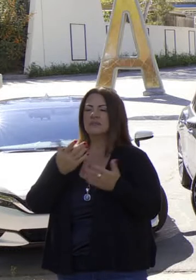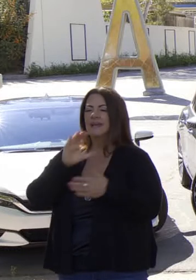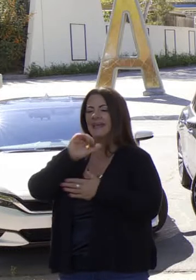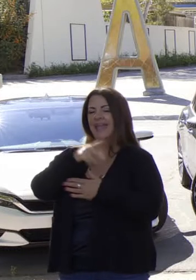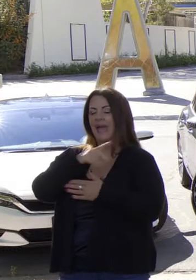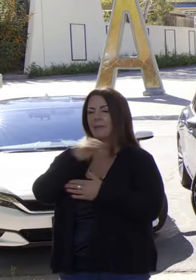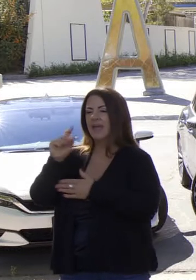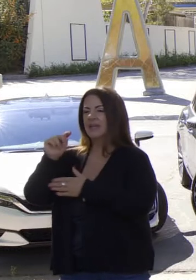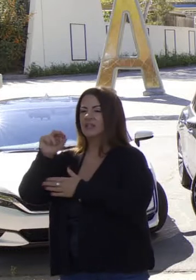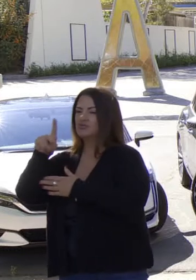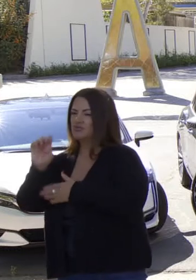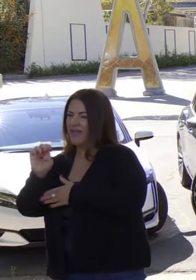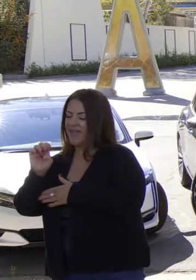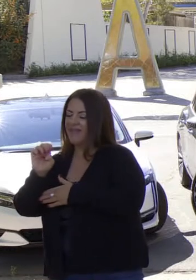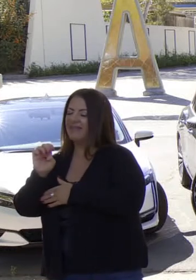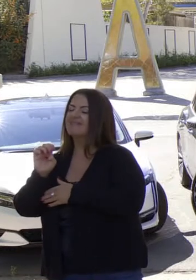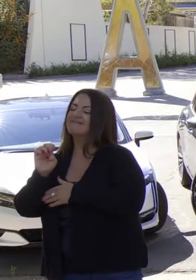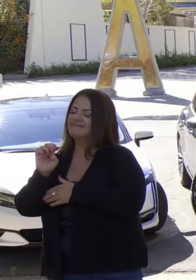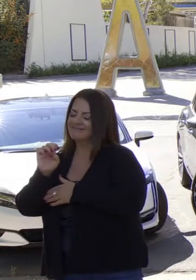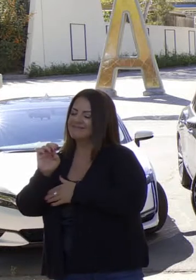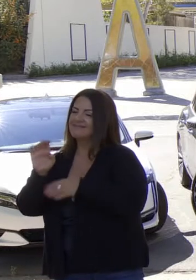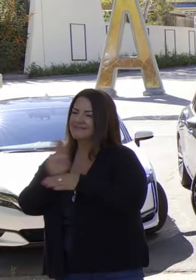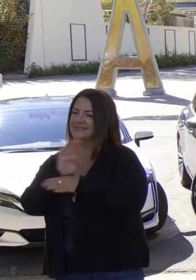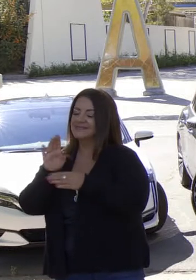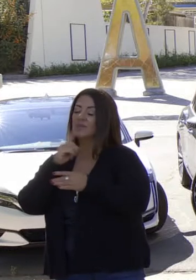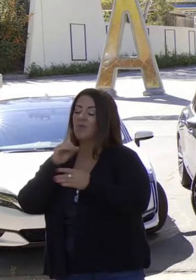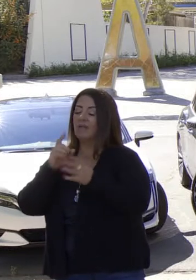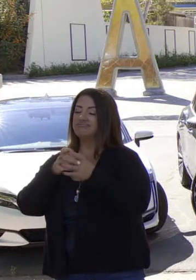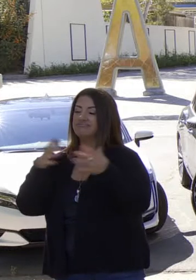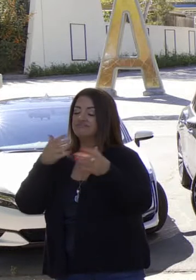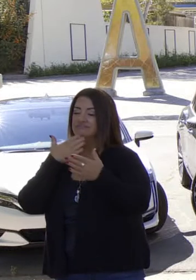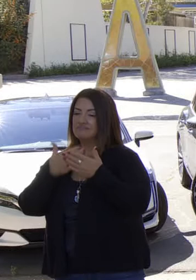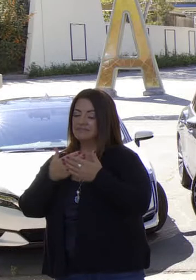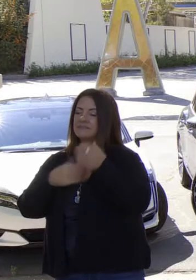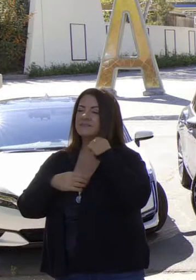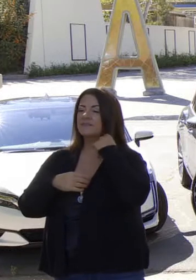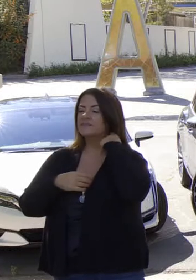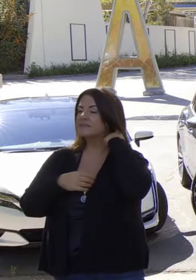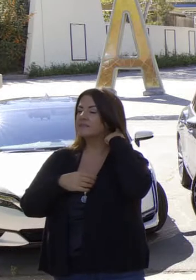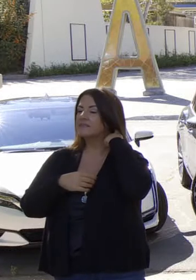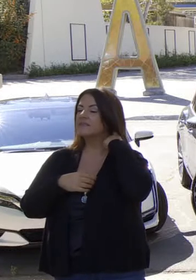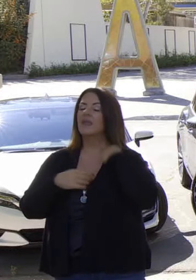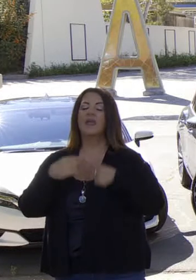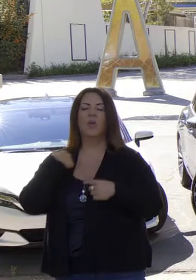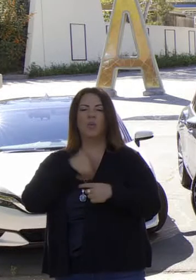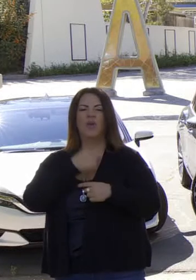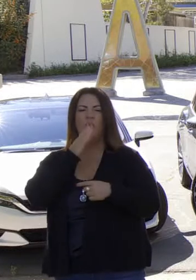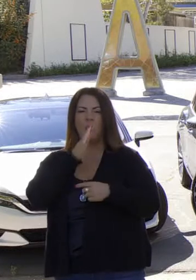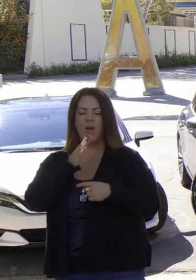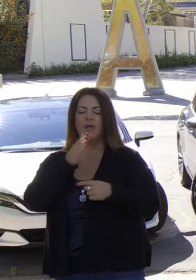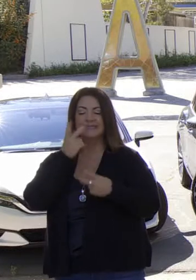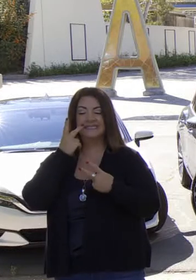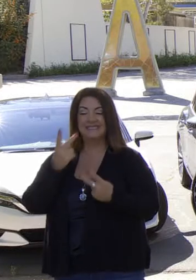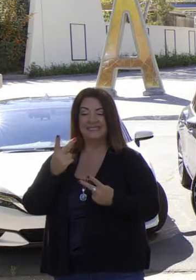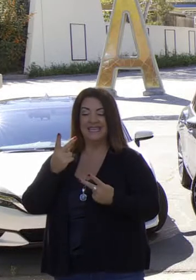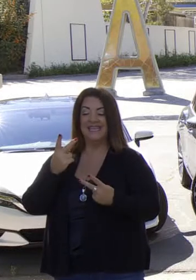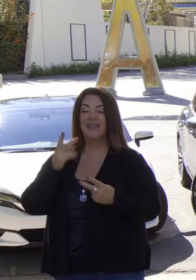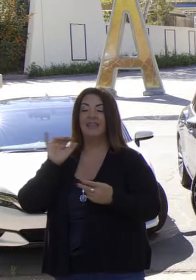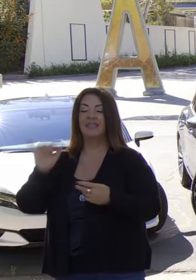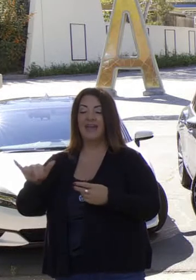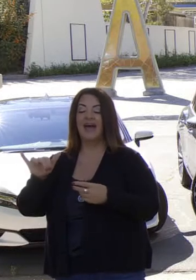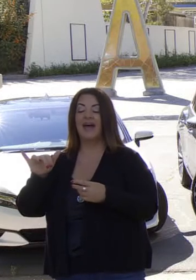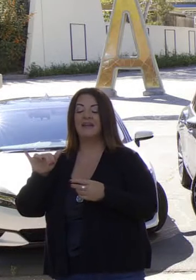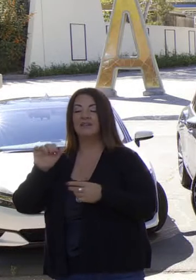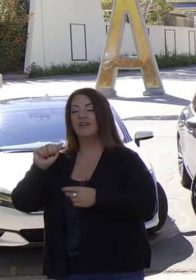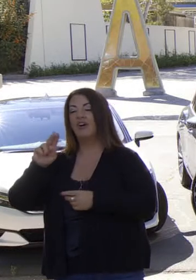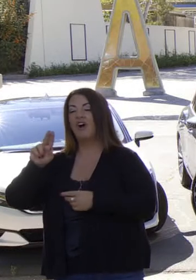robustos de nuestras subastas de limitación y comercios que ayudarán en nuestros esfuerzos. La última subasta tuvo mejores resultados